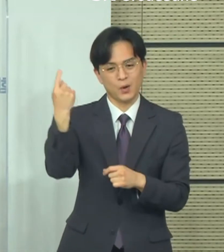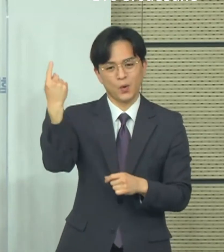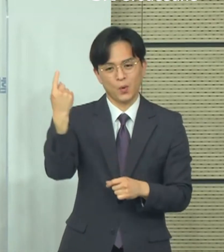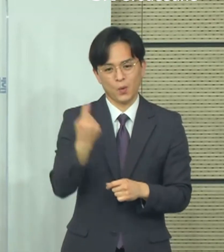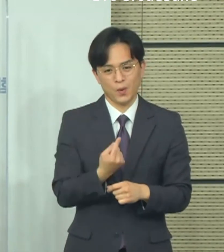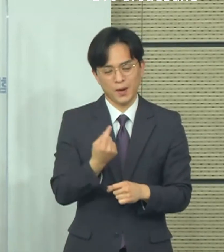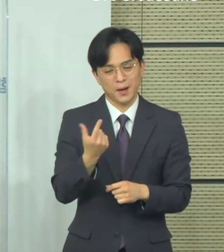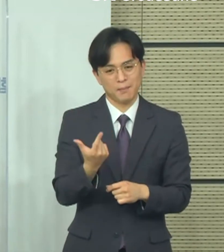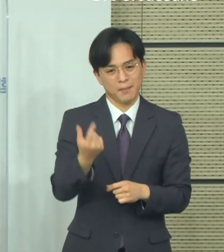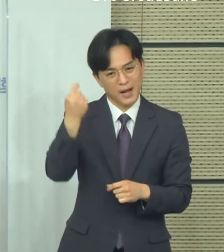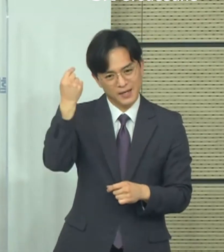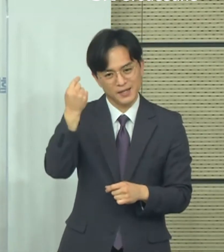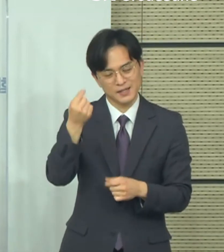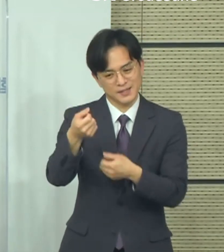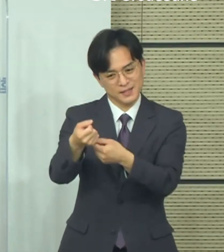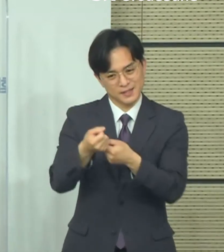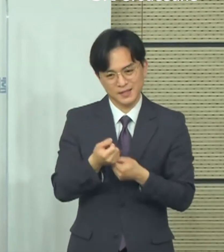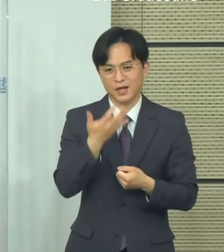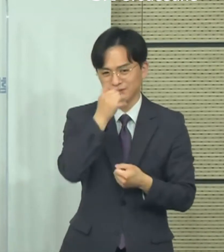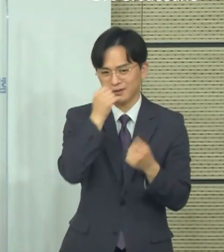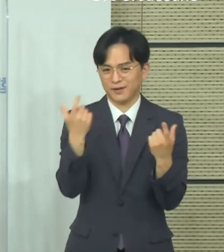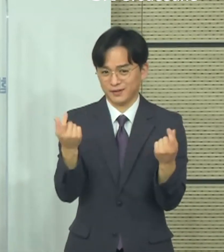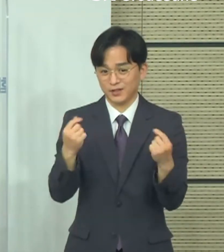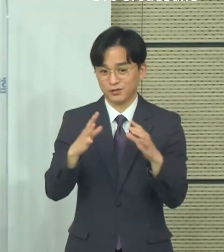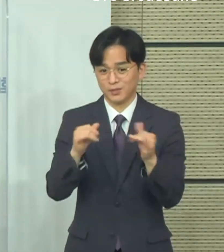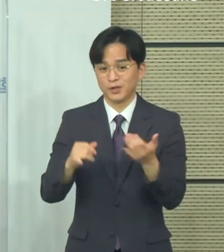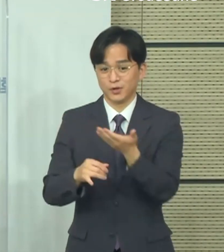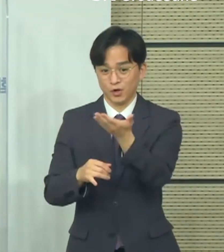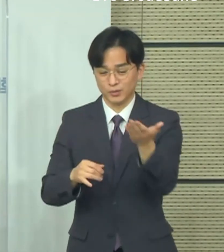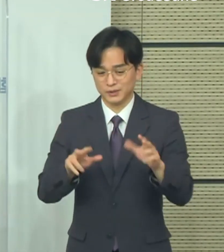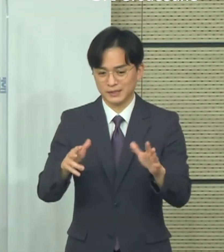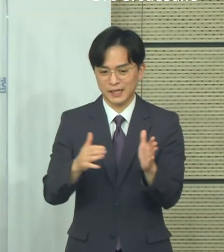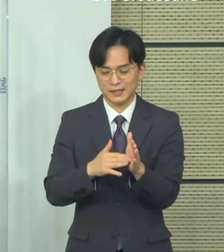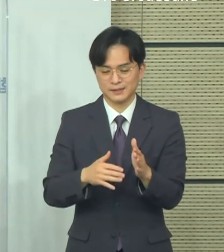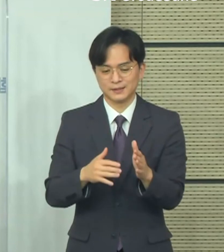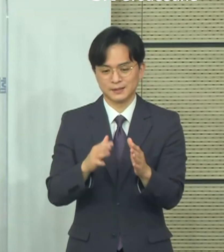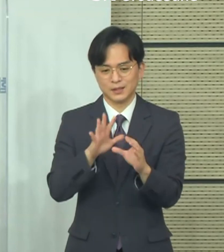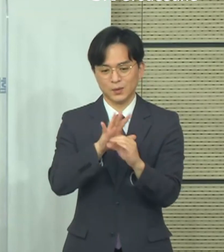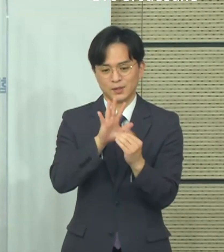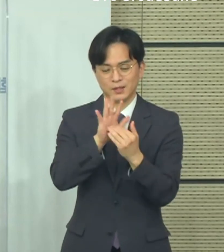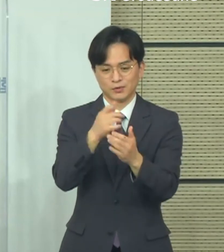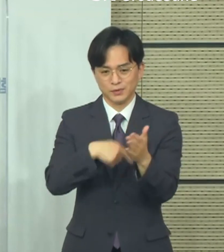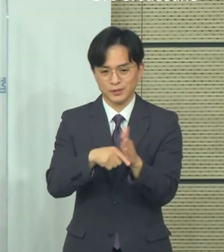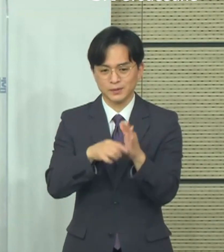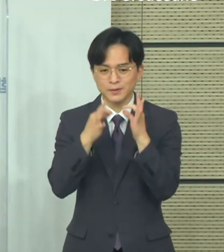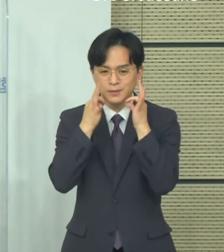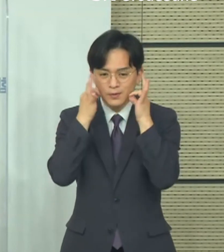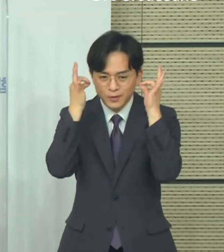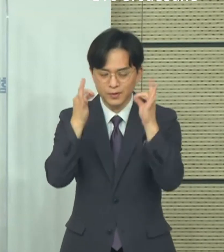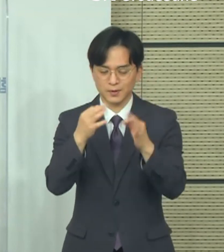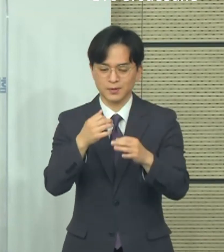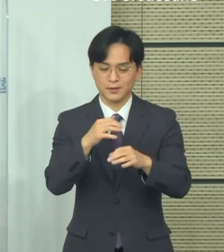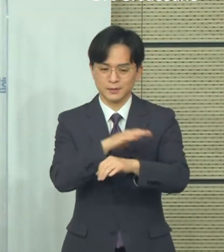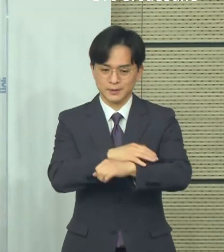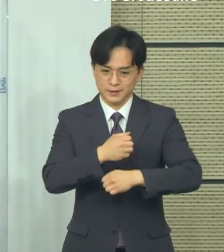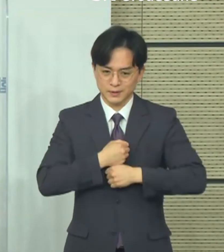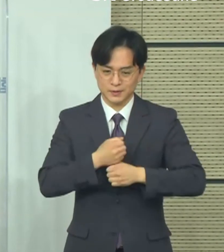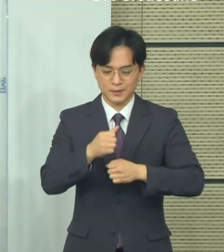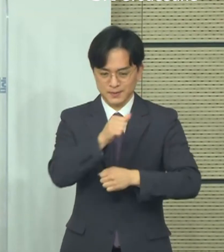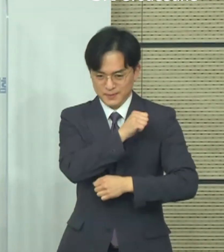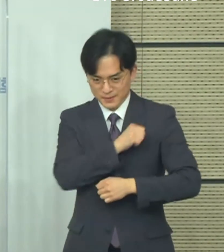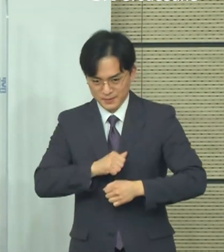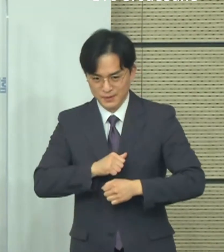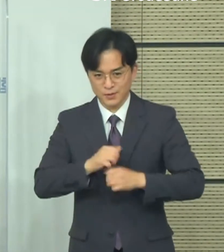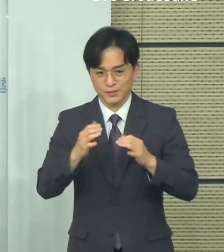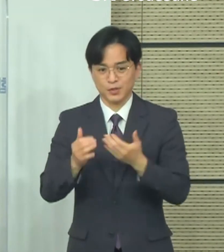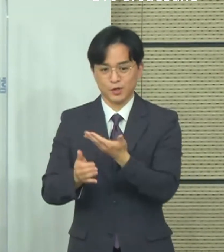협조해 주시고 동참해 주시고 여러 가지 연대의 정신을 실천해 주신 국민 여러분께 다시 한번